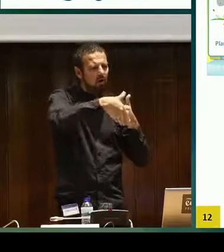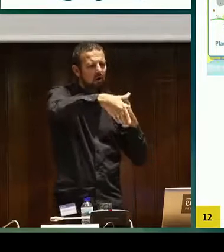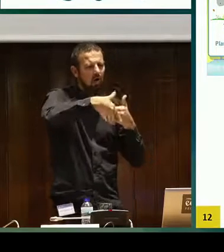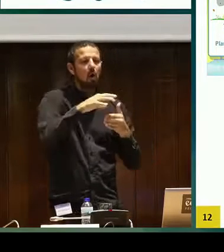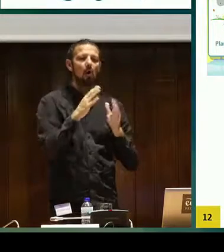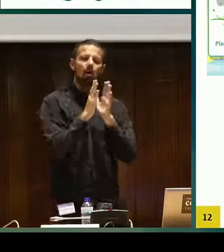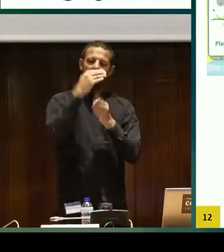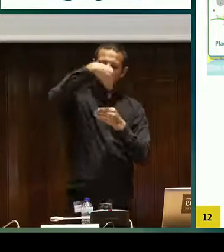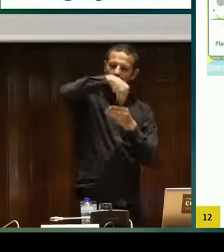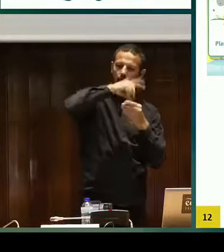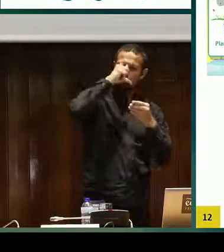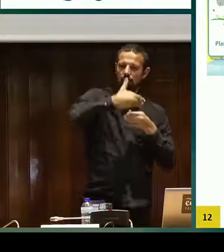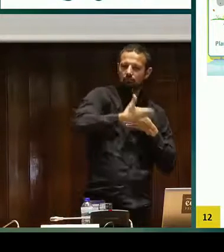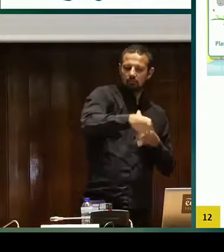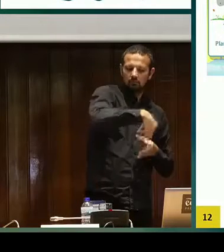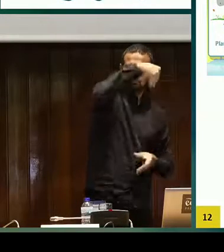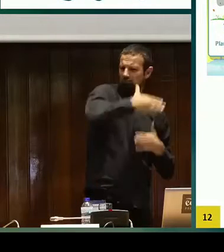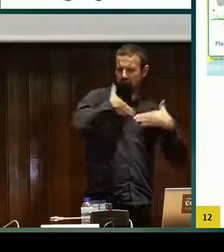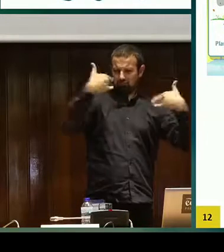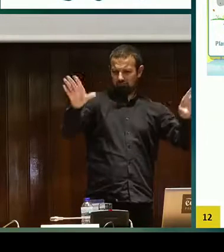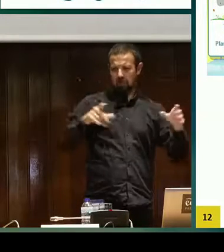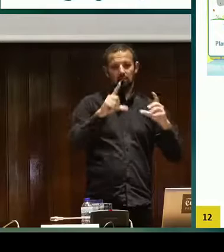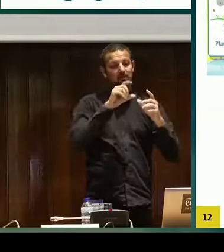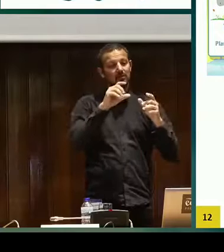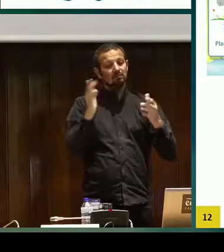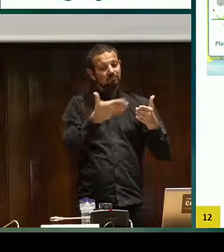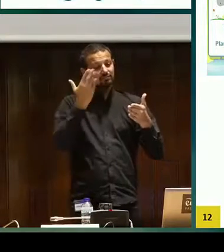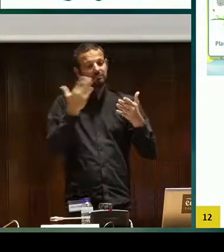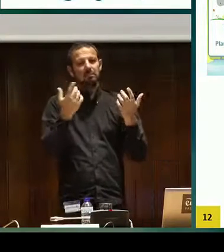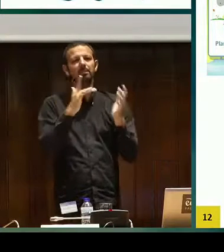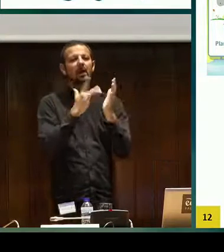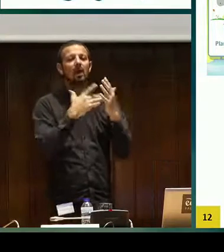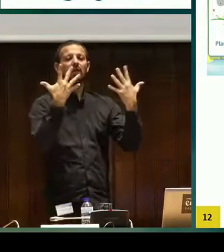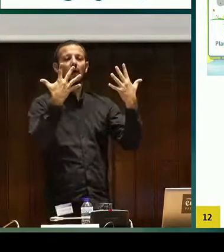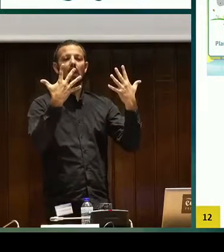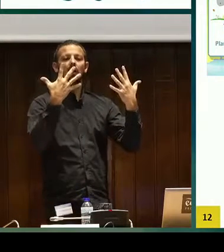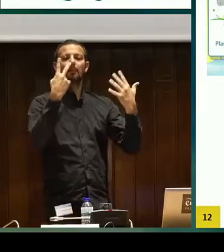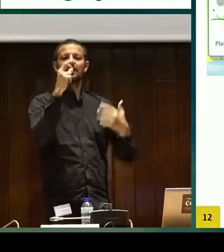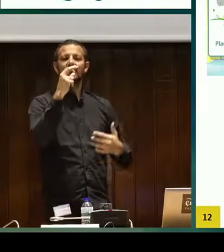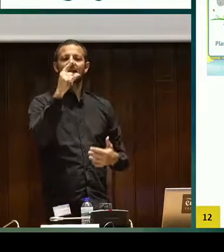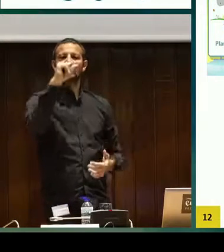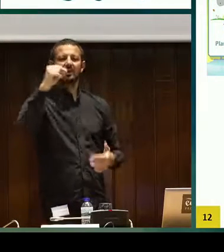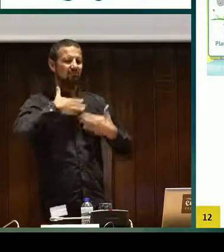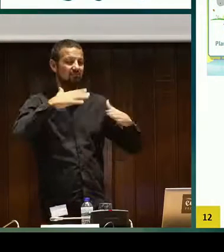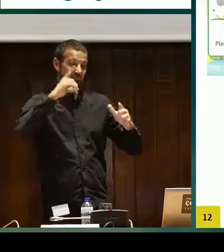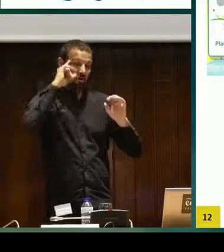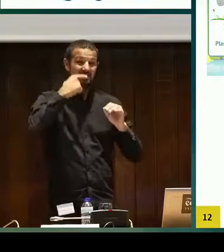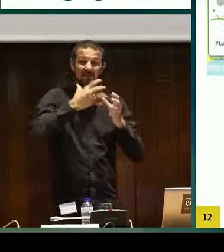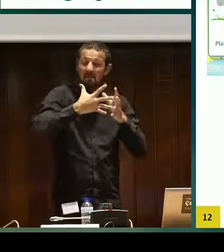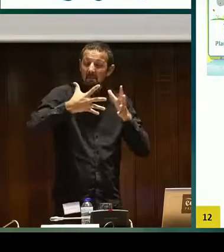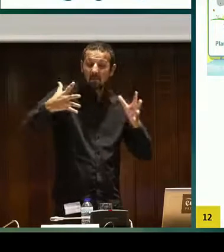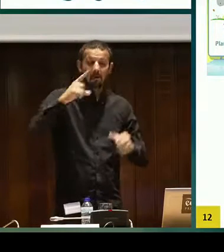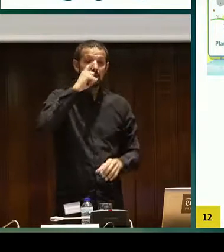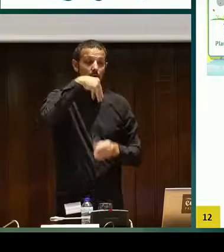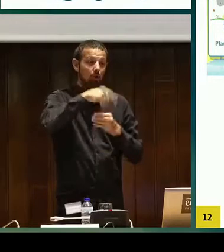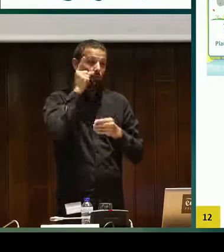y podemos seguir viendo fotos que además podemos ir almacenando ahí en la propia aplicación y si cuenta con 10, 20,